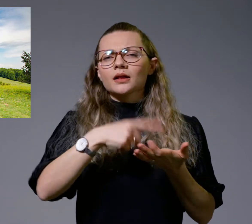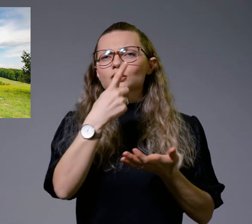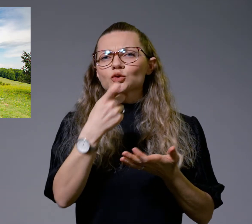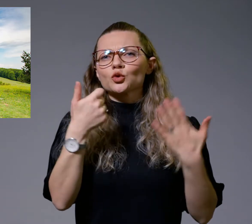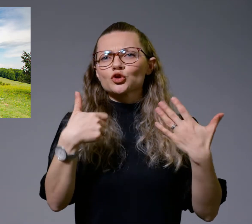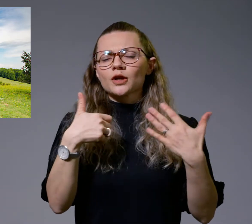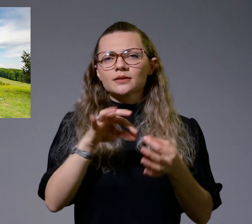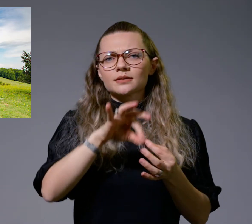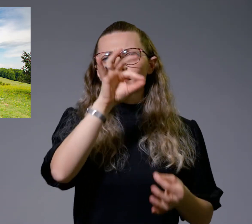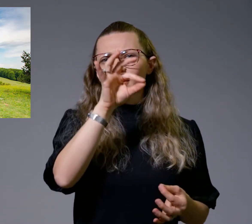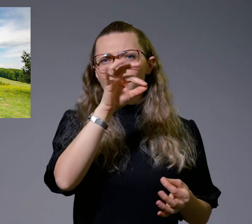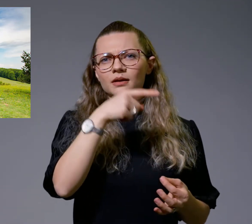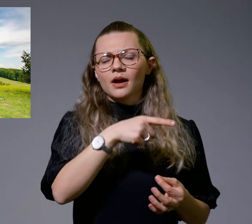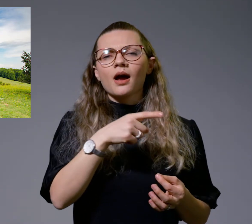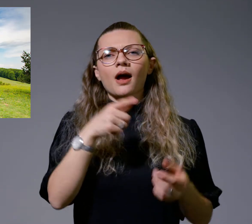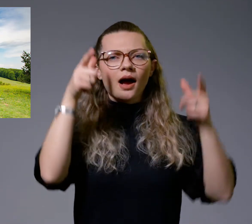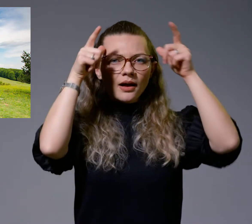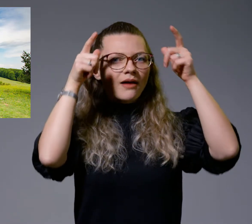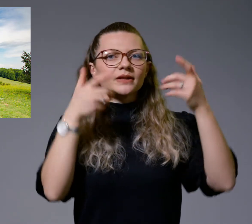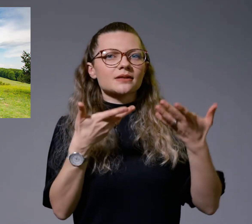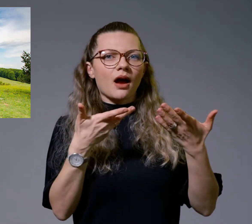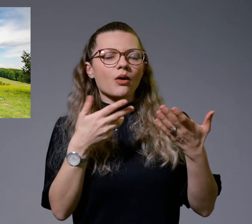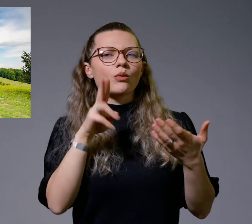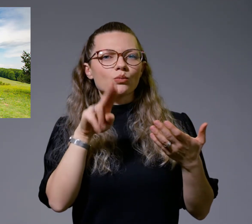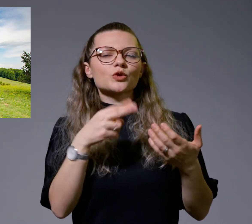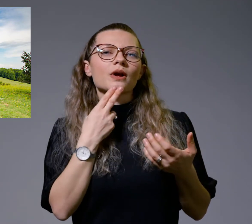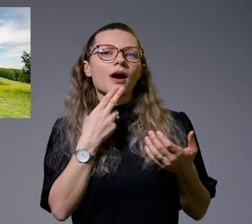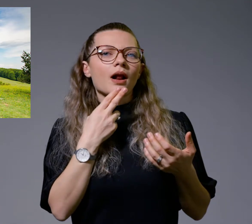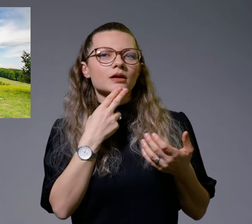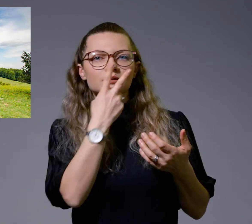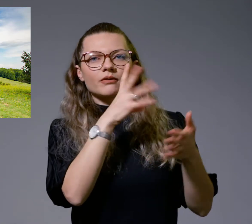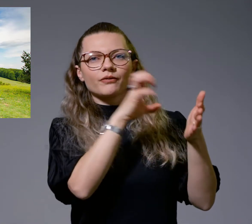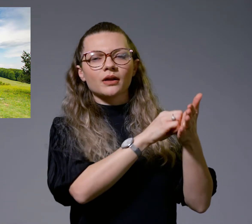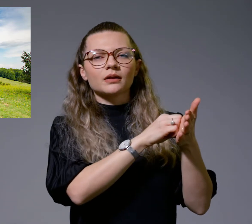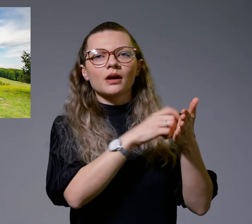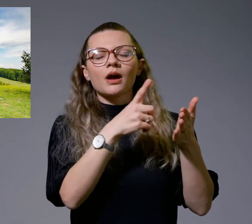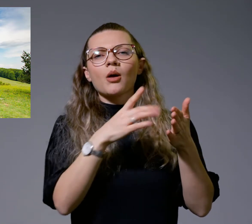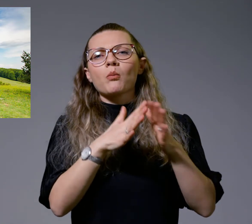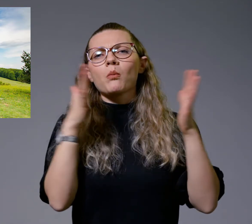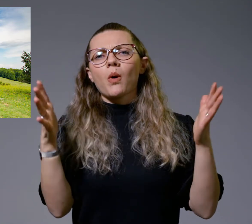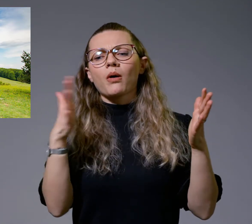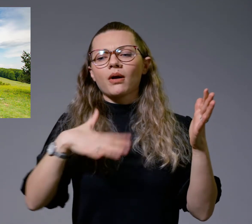метри, Кравица лесно може да се забележи од поголемиот дел на Маријово.